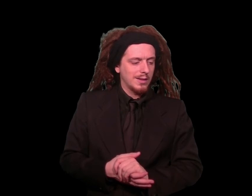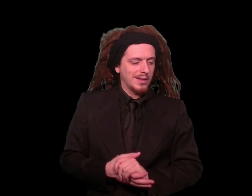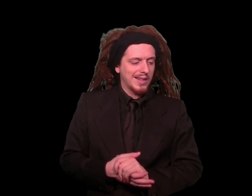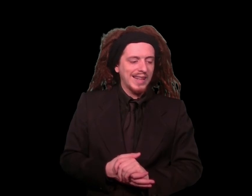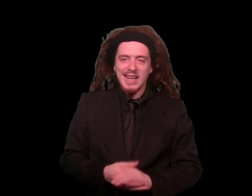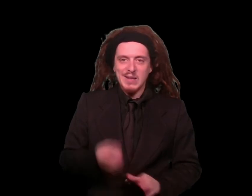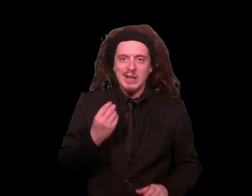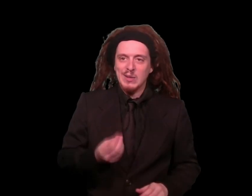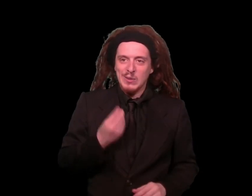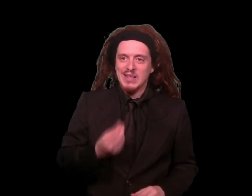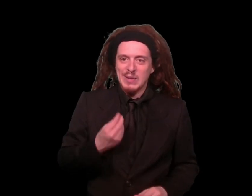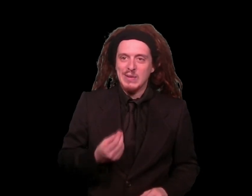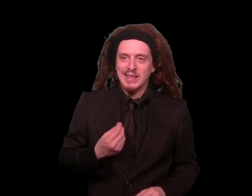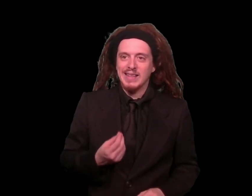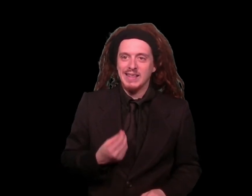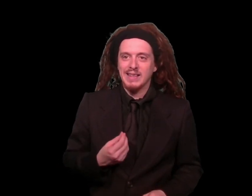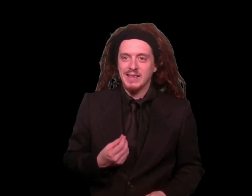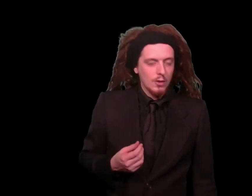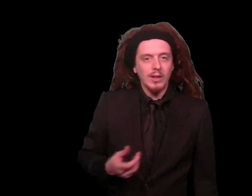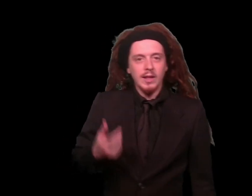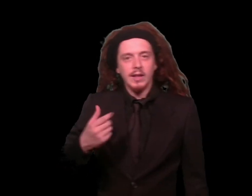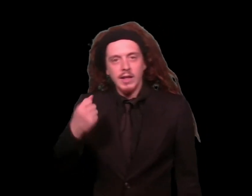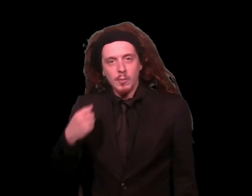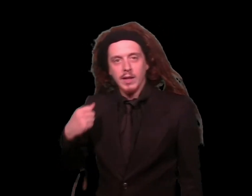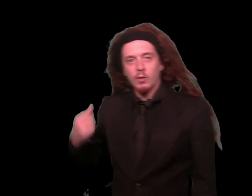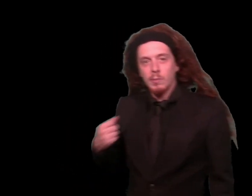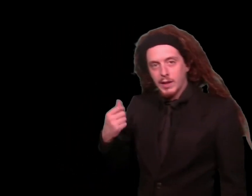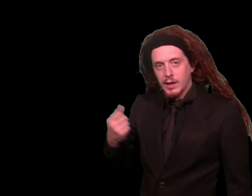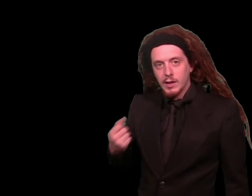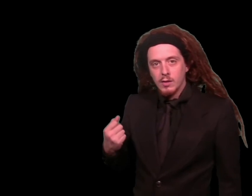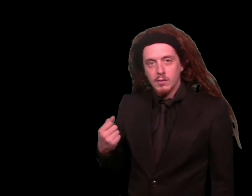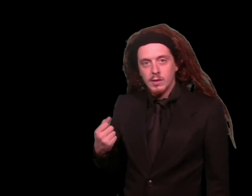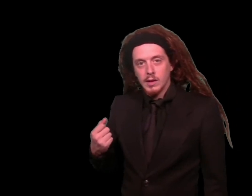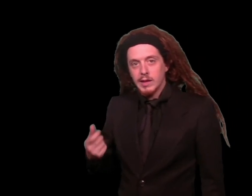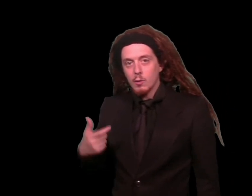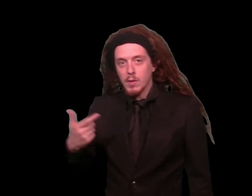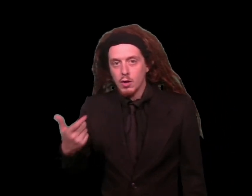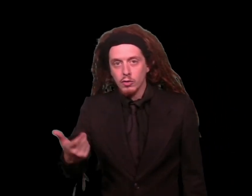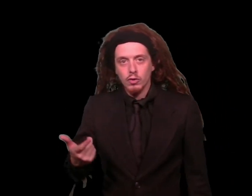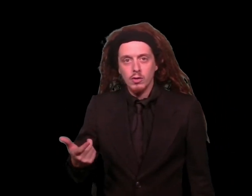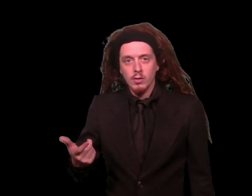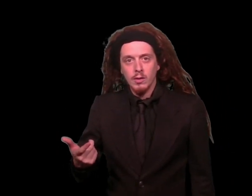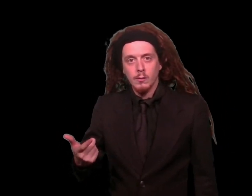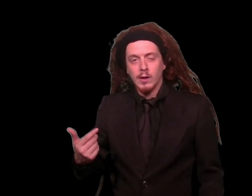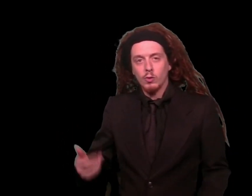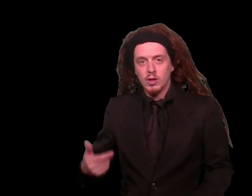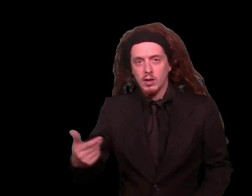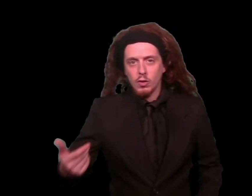Che cazzo è il digiuno a staffetta? C'è del rio, prende un panino, gli dà un morso, fa 200